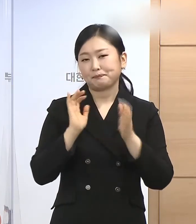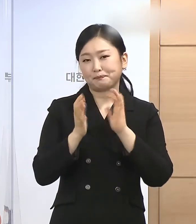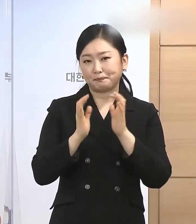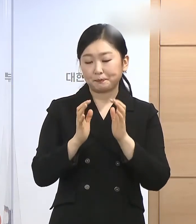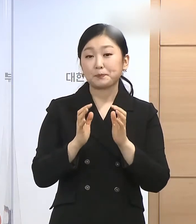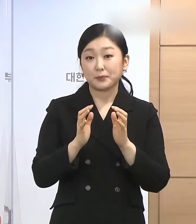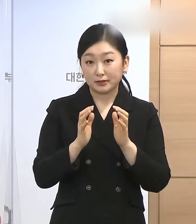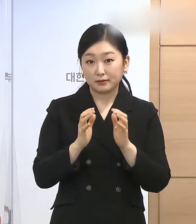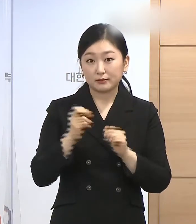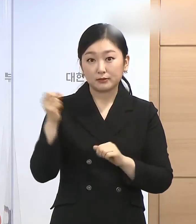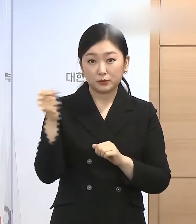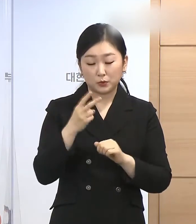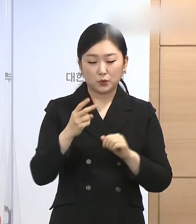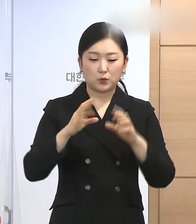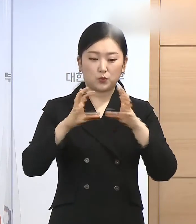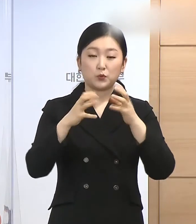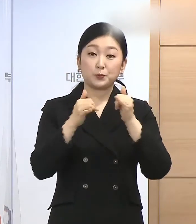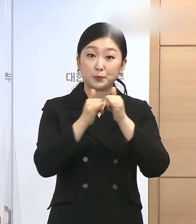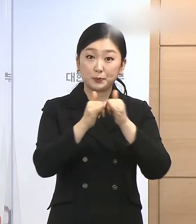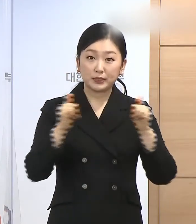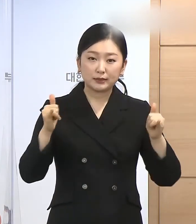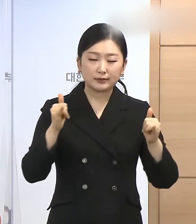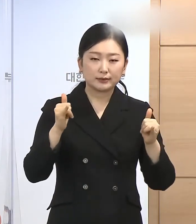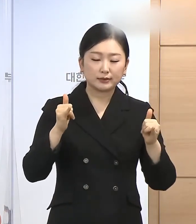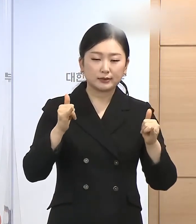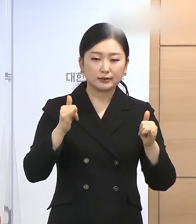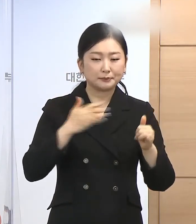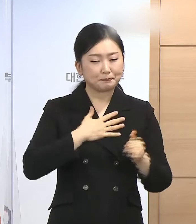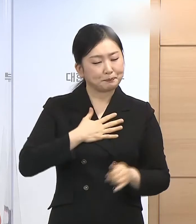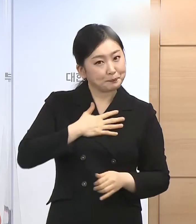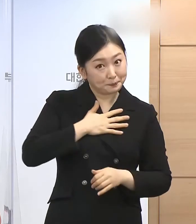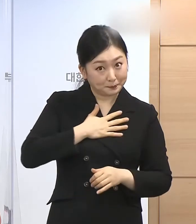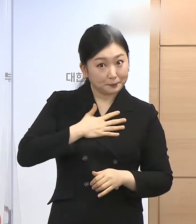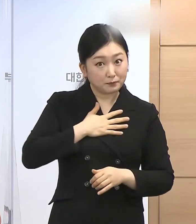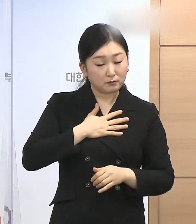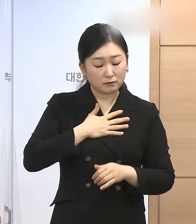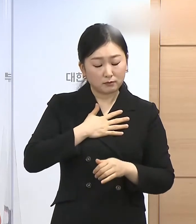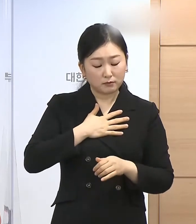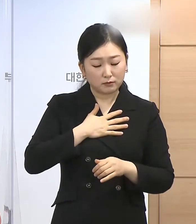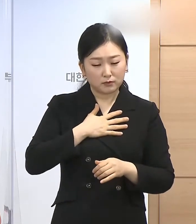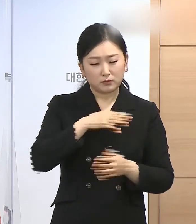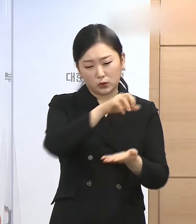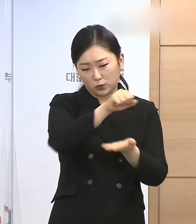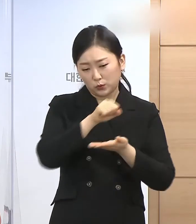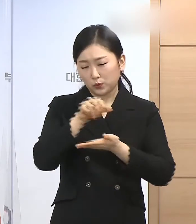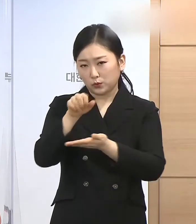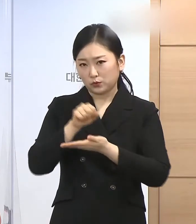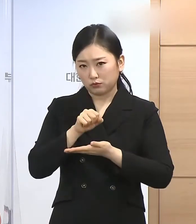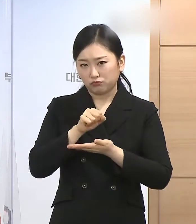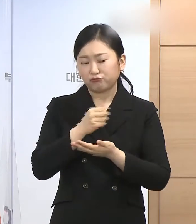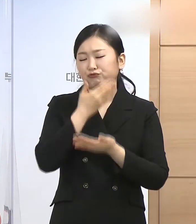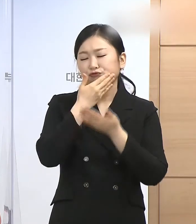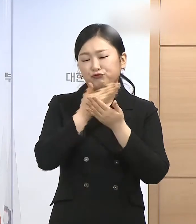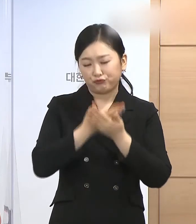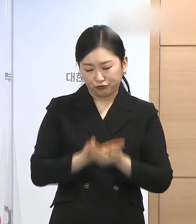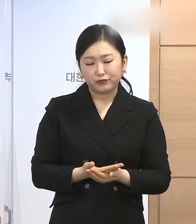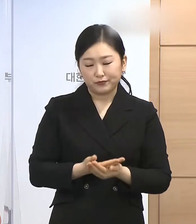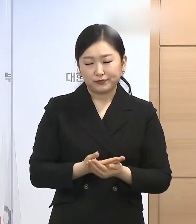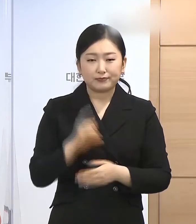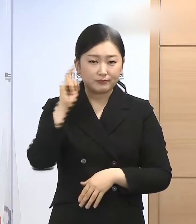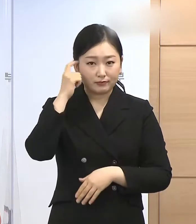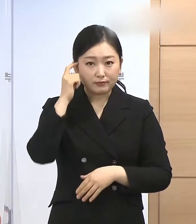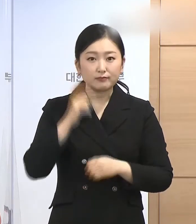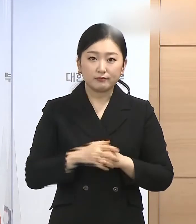국민적 정서도 고려하지 않을 수 없는 것 아니겠느냐 하는 그런 생각도 갖고